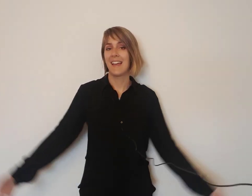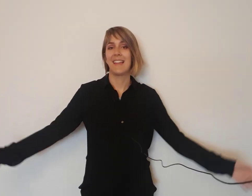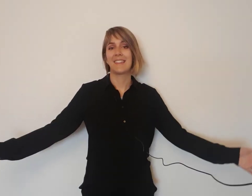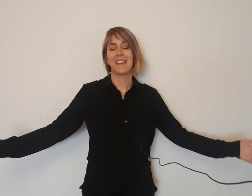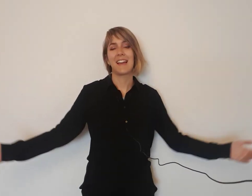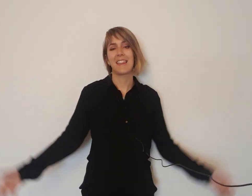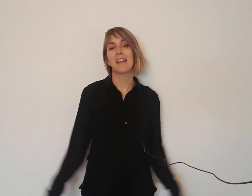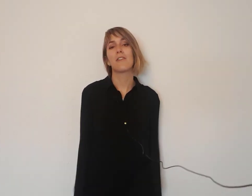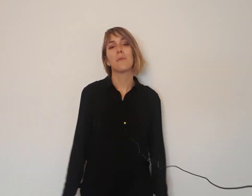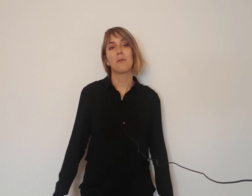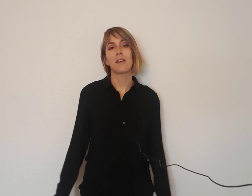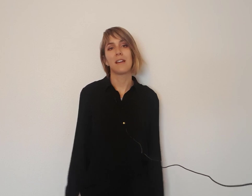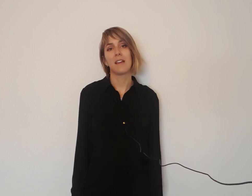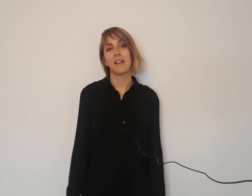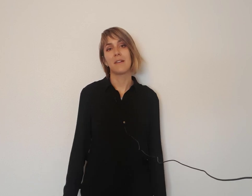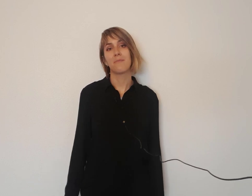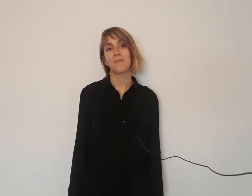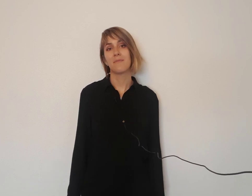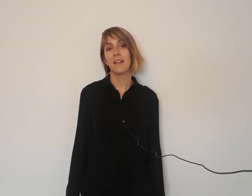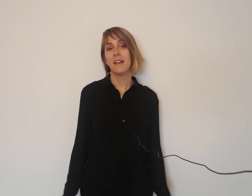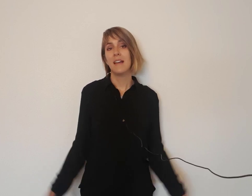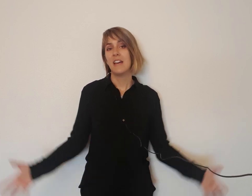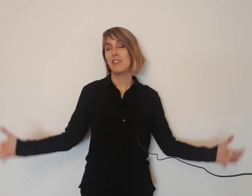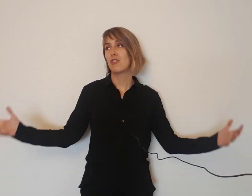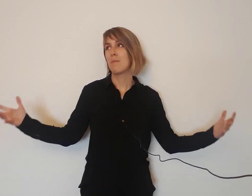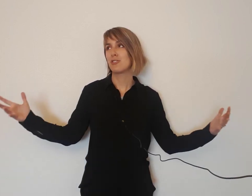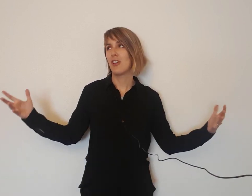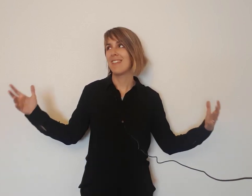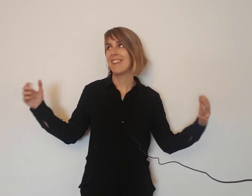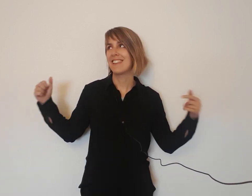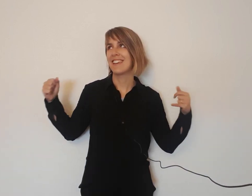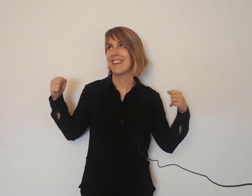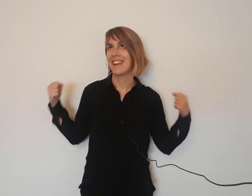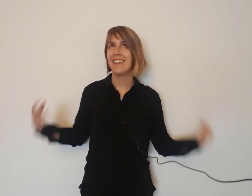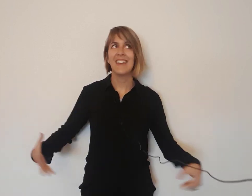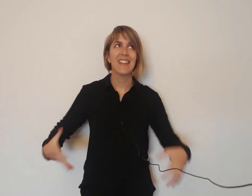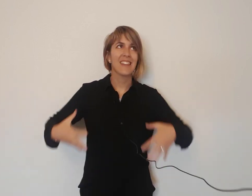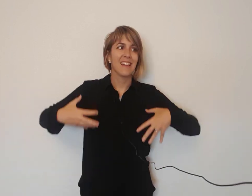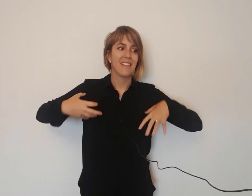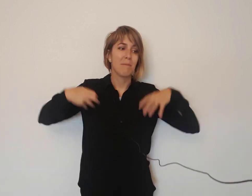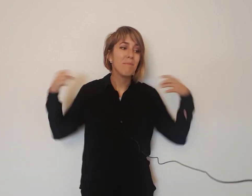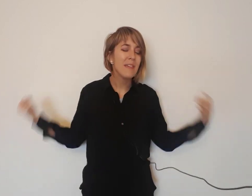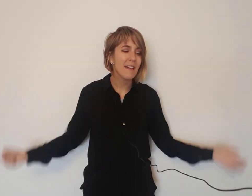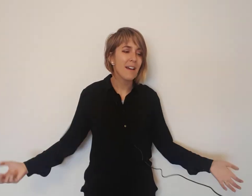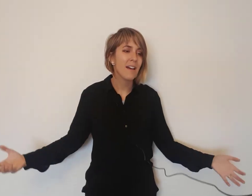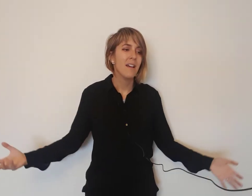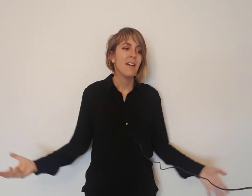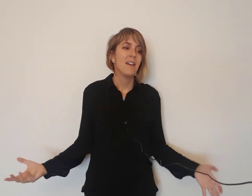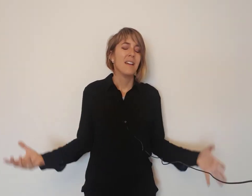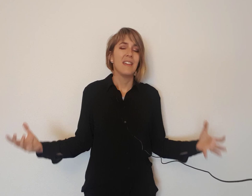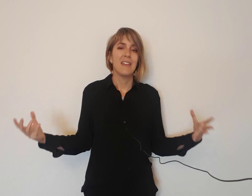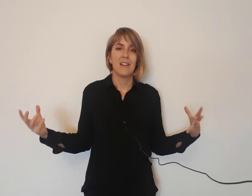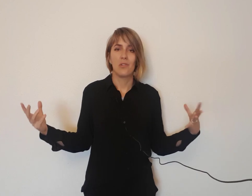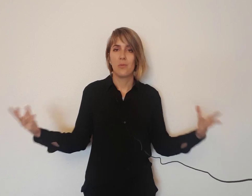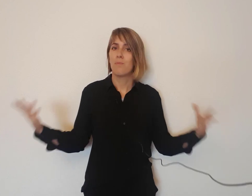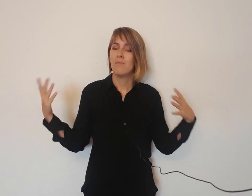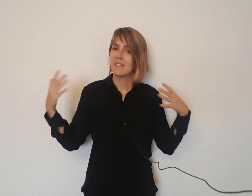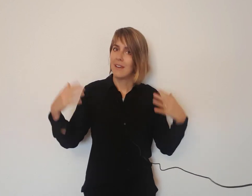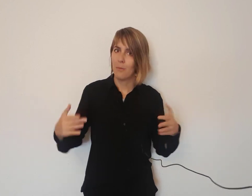hacerlo porque he visto una persona llena de energía, llena de vida y con un serio